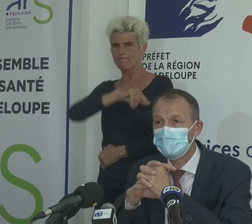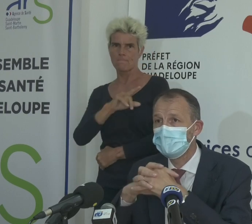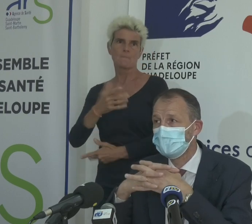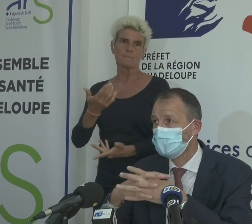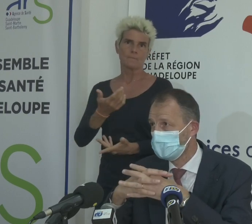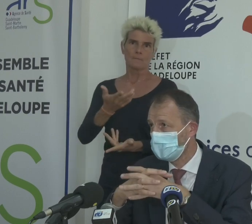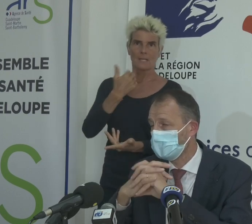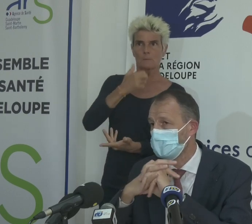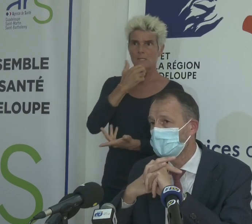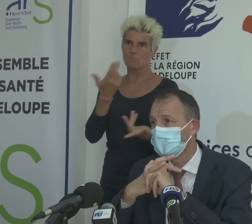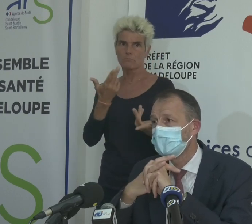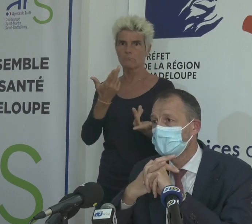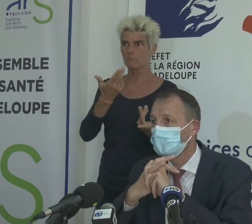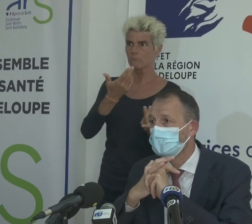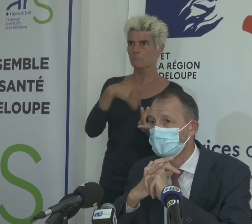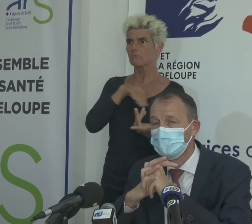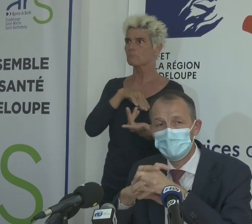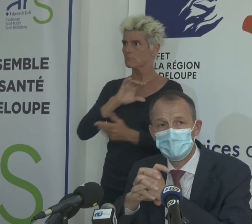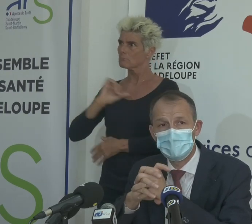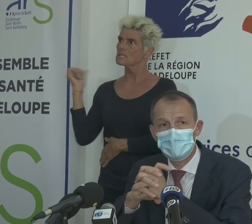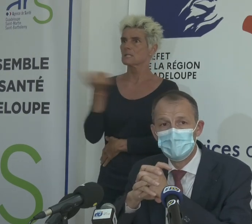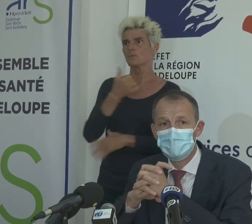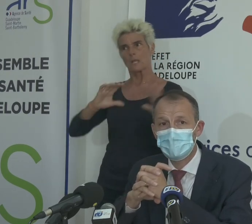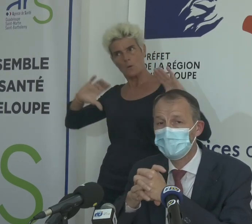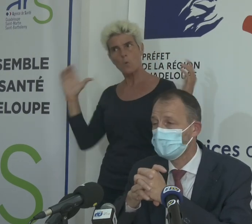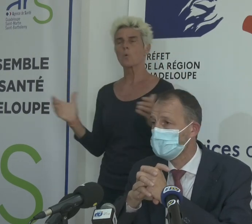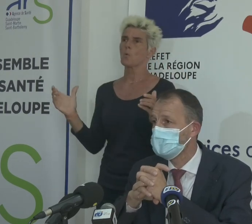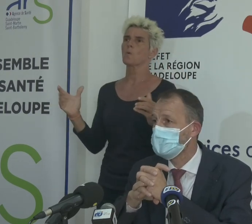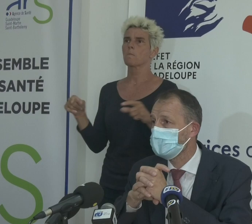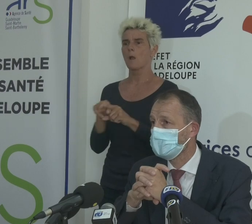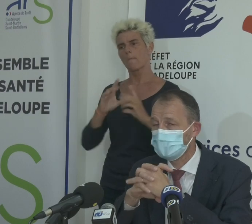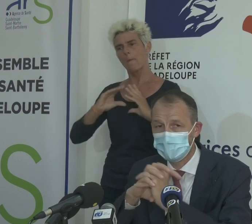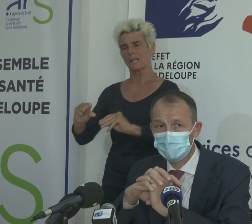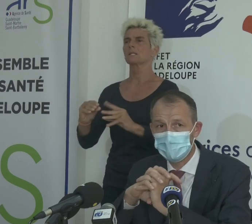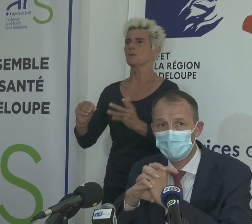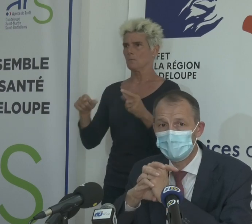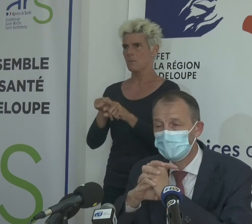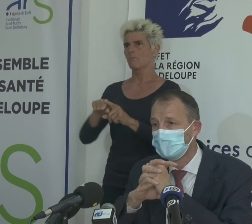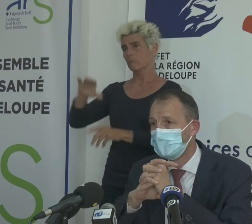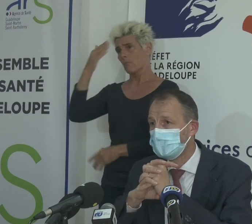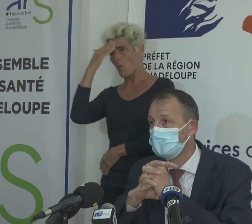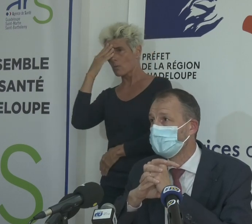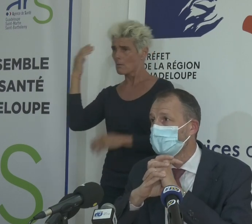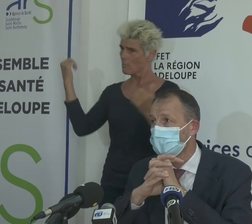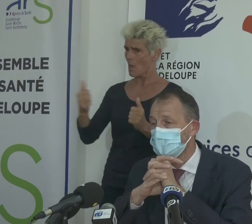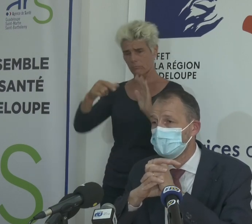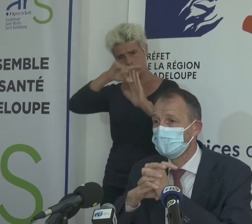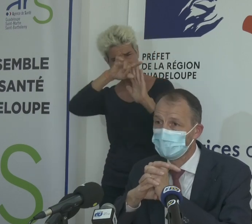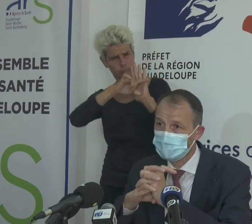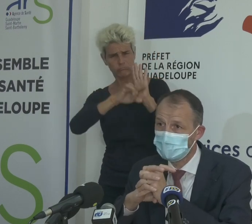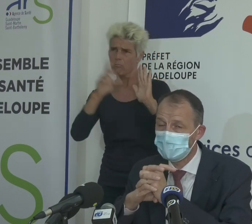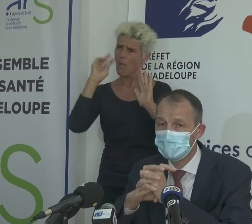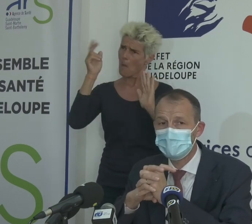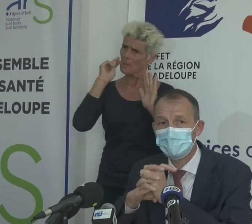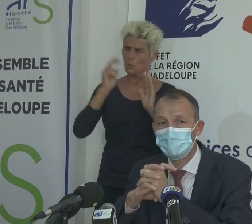individuelle et collective, de continuer à appliquer l'ensemble de ces mesures et l'ensemble de ces gestes qui sont maintenant bien connus, et qu'il faut que nous puissions